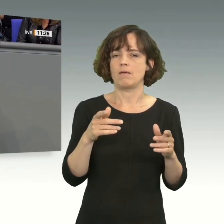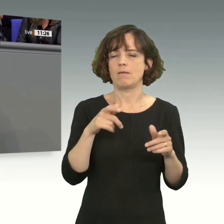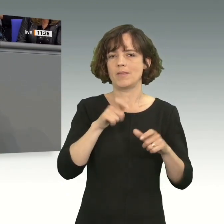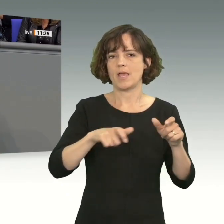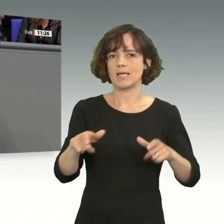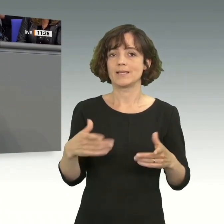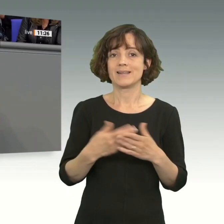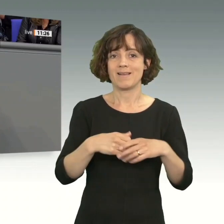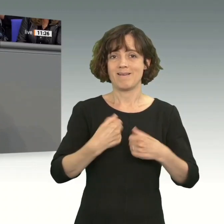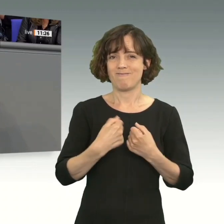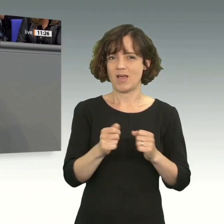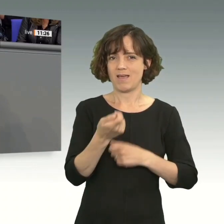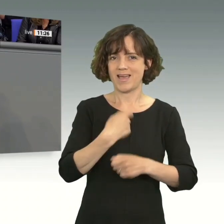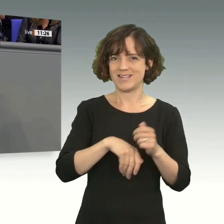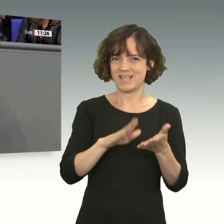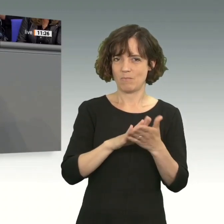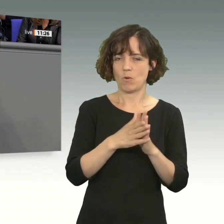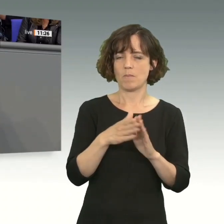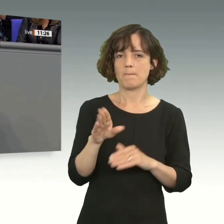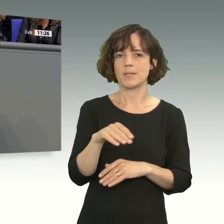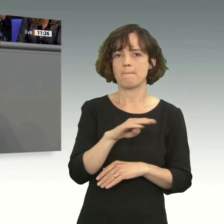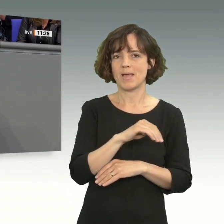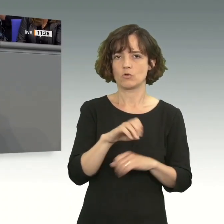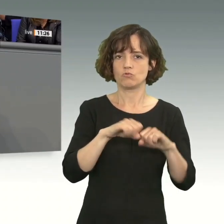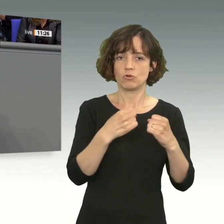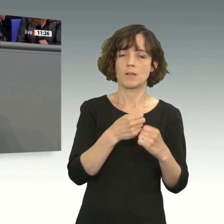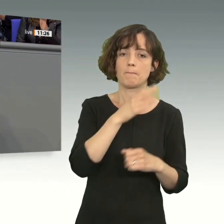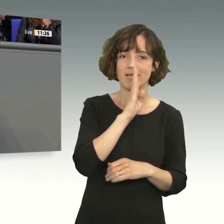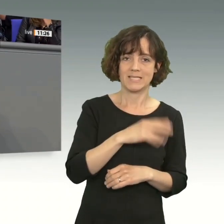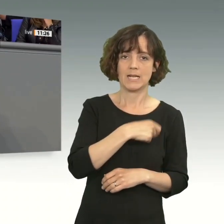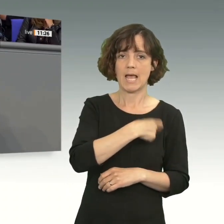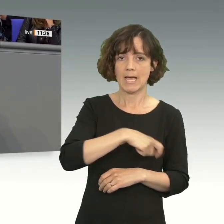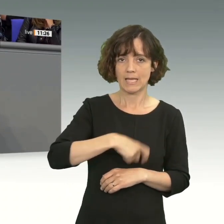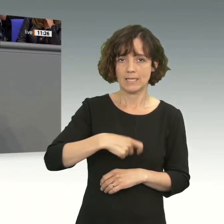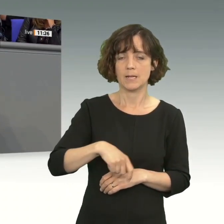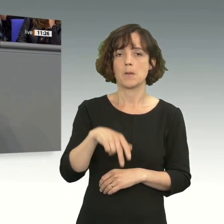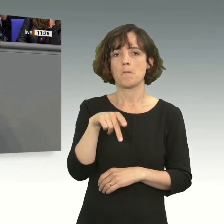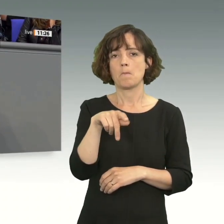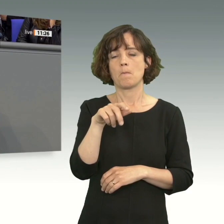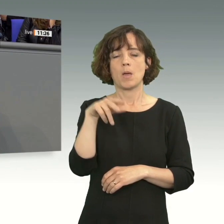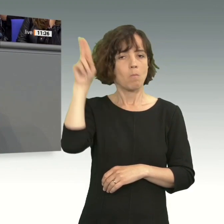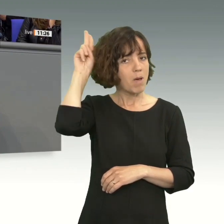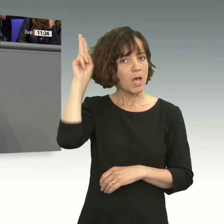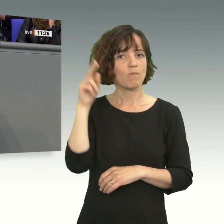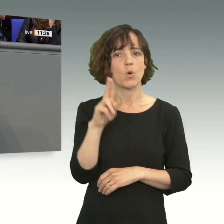Das Freihandelsabkommen mit den Mercosur-Staaten, bestehend aus Brasilien, Argentinien, Paraguay und Uruguay, öffnet Deutschland und Europa den